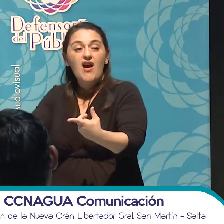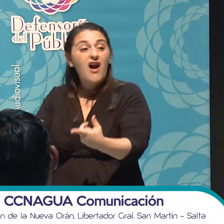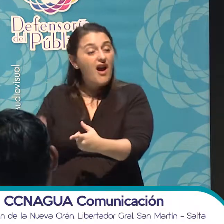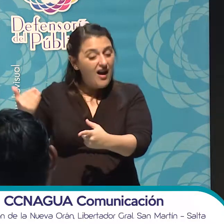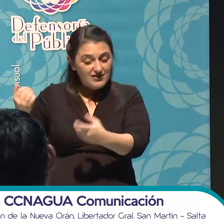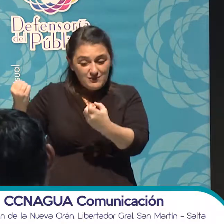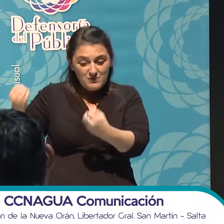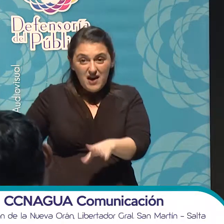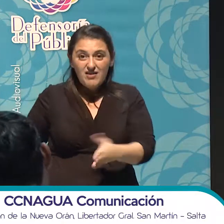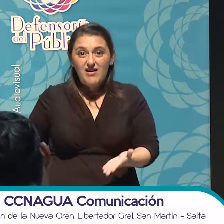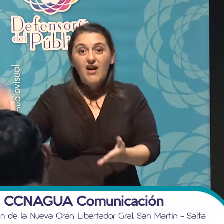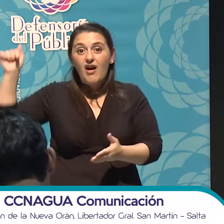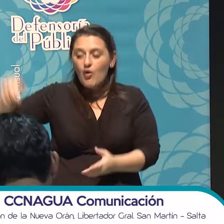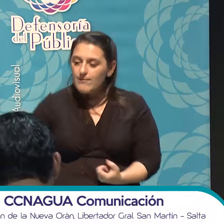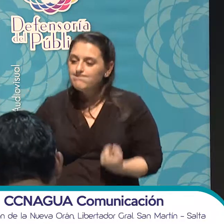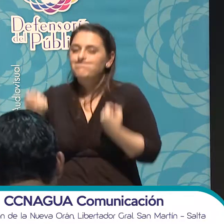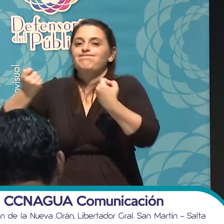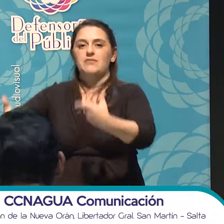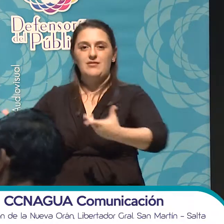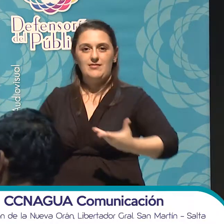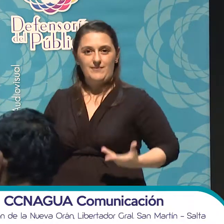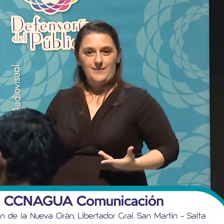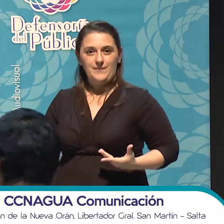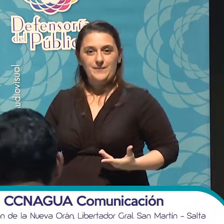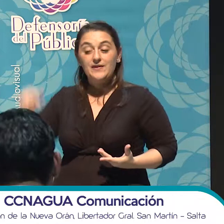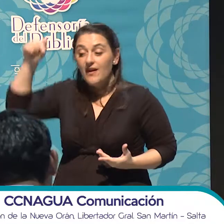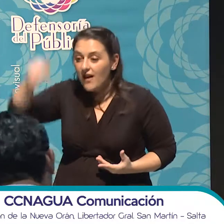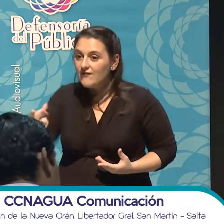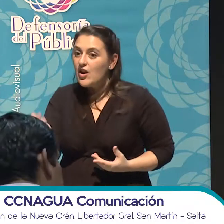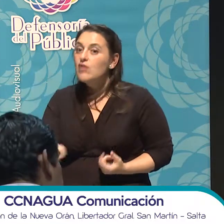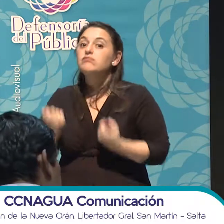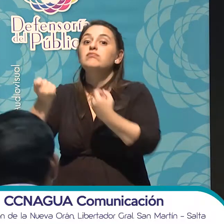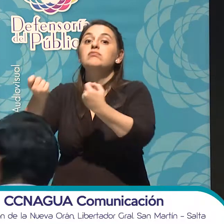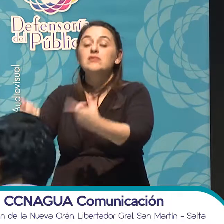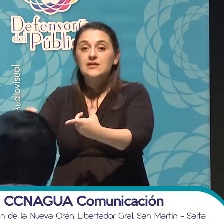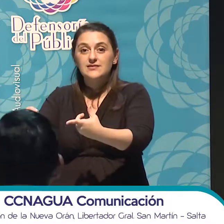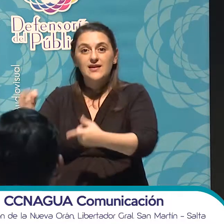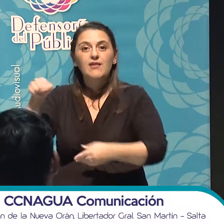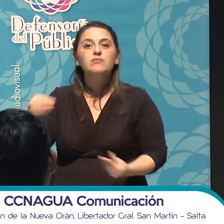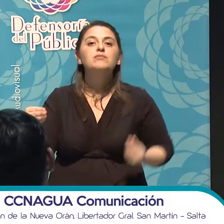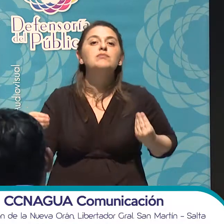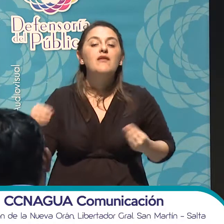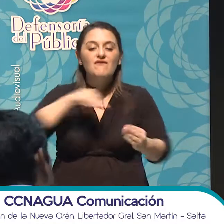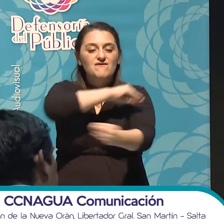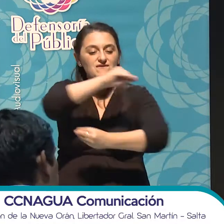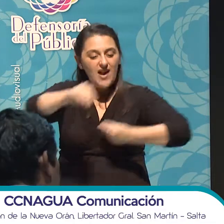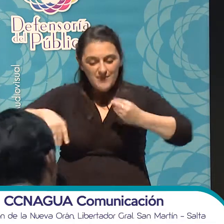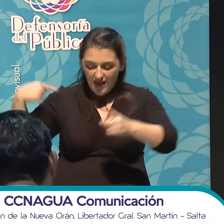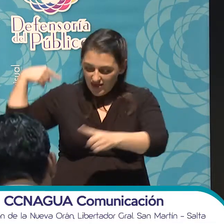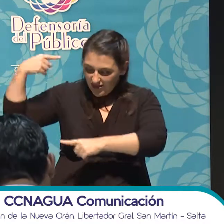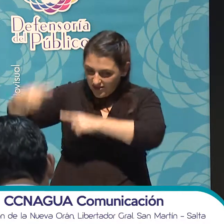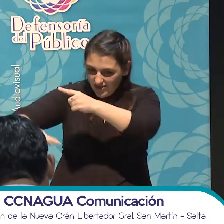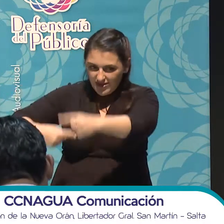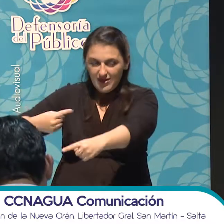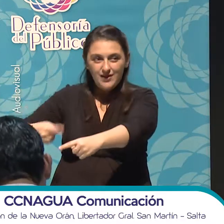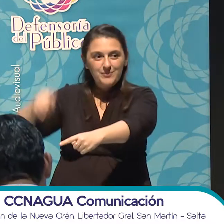como personas y como sociedad. Este es valor de sentirnos familia. Yo los invito